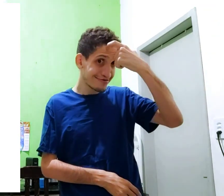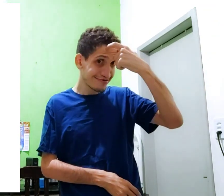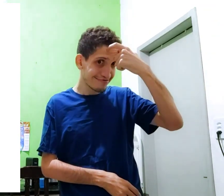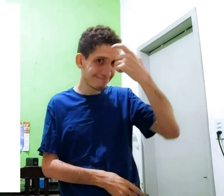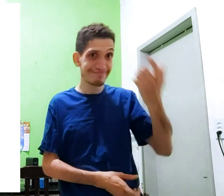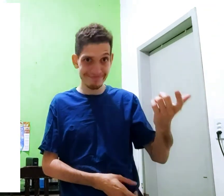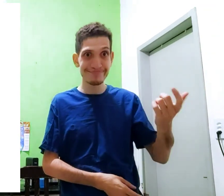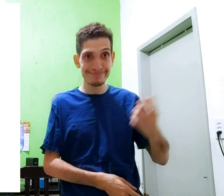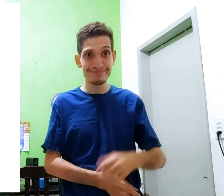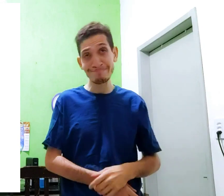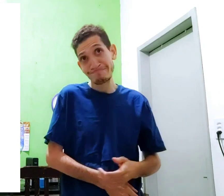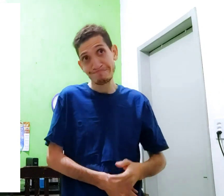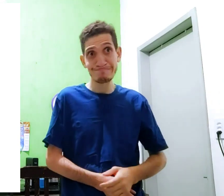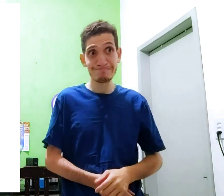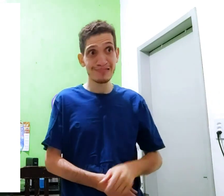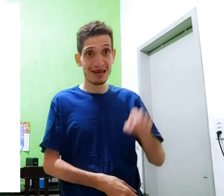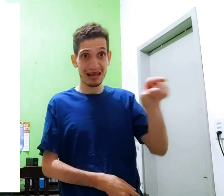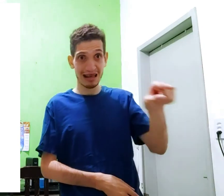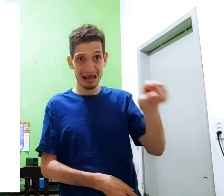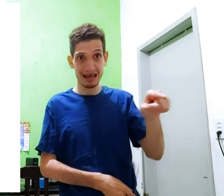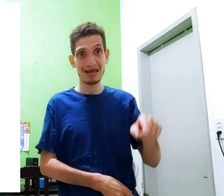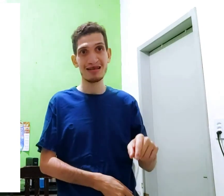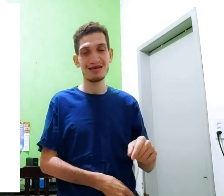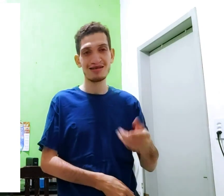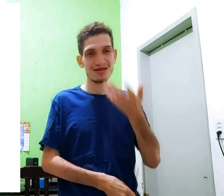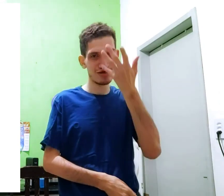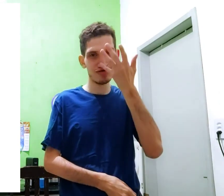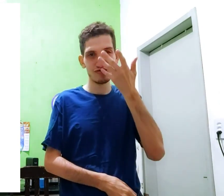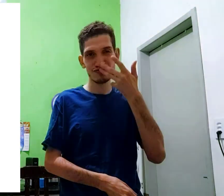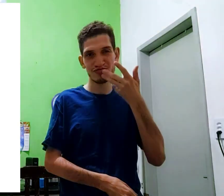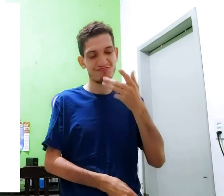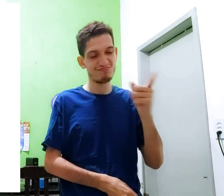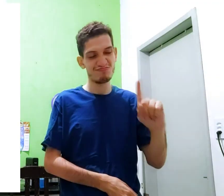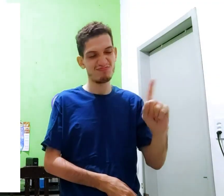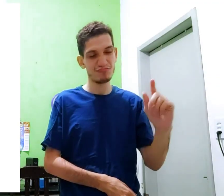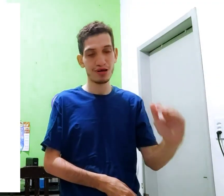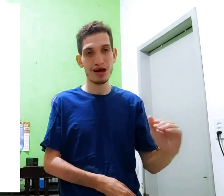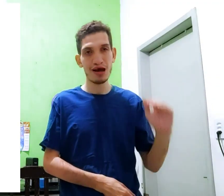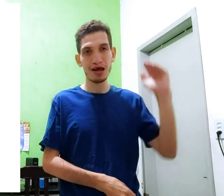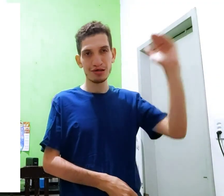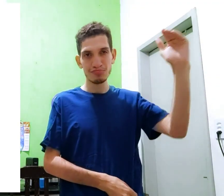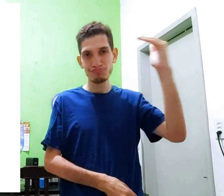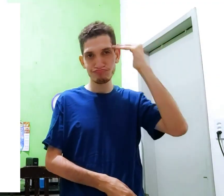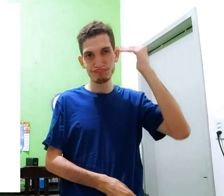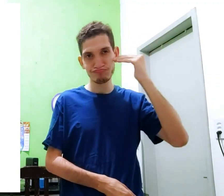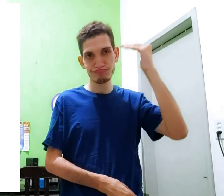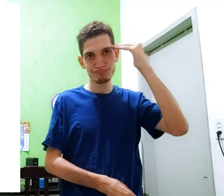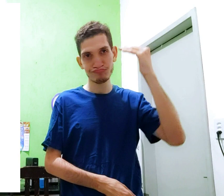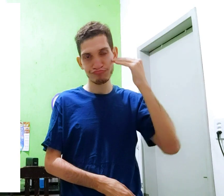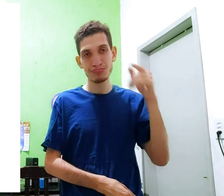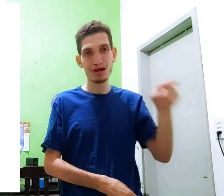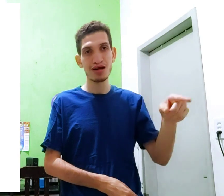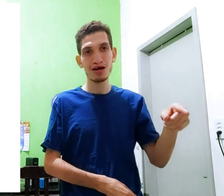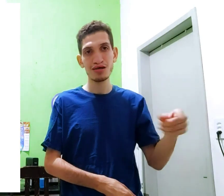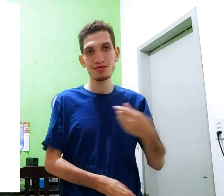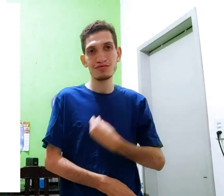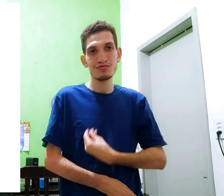consciência consciência hum criança não adulto, adolescente